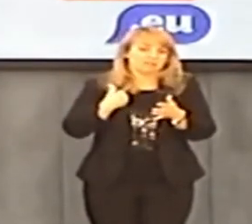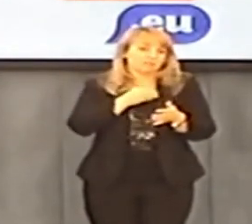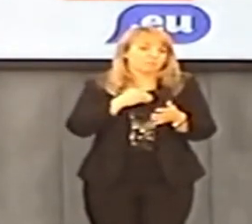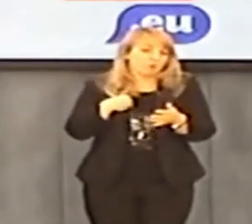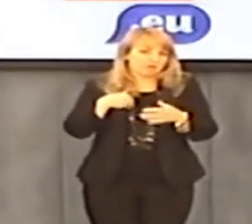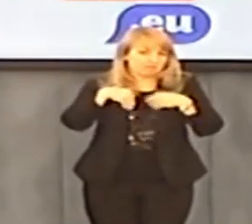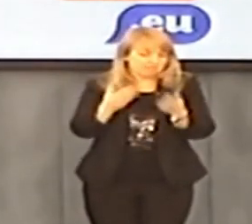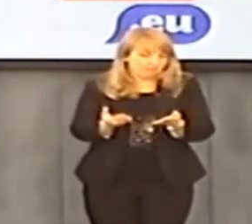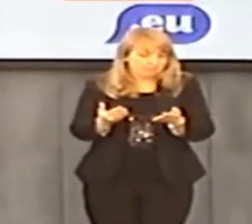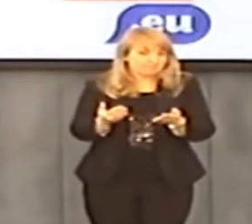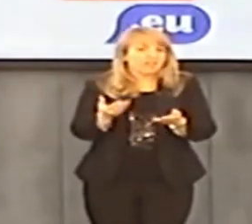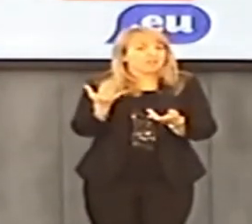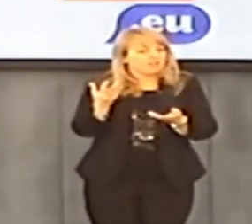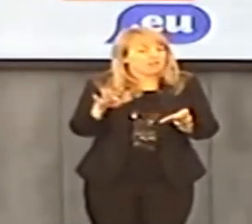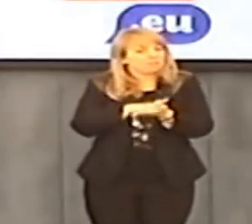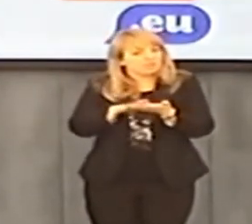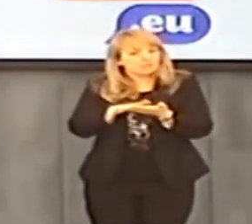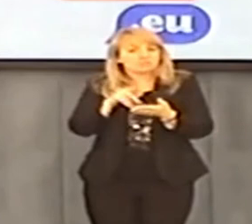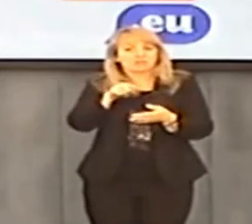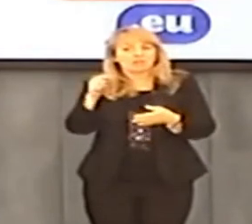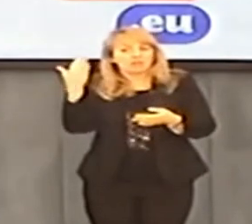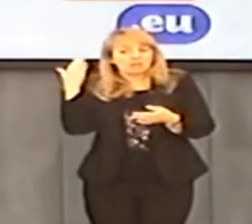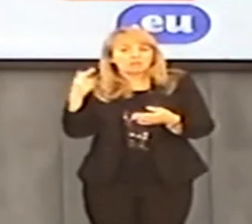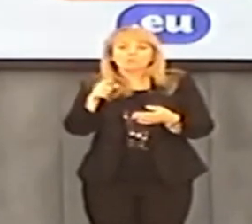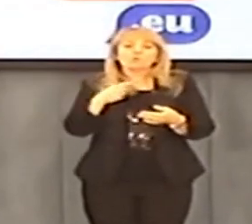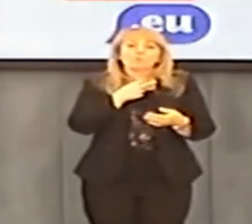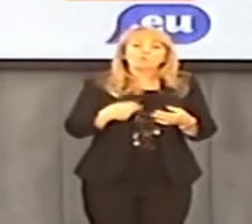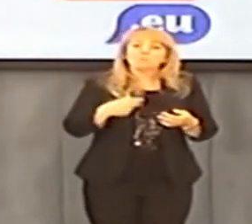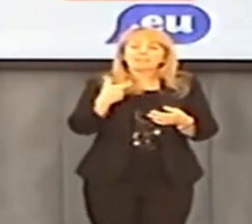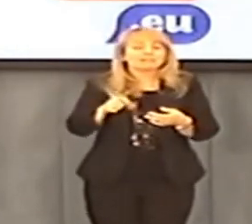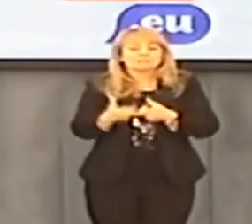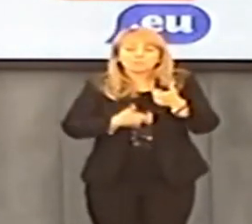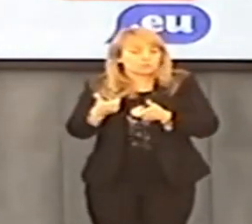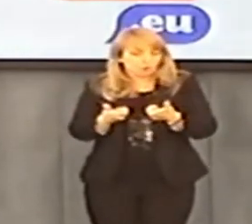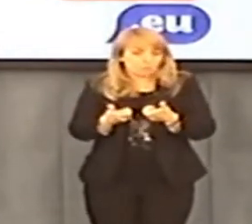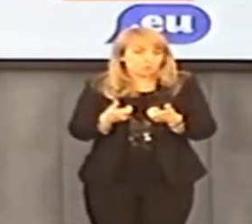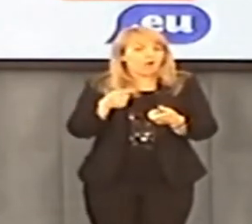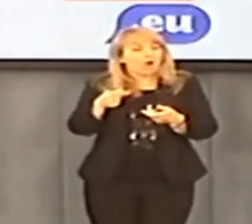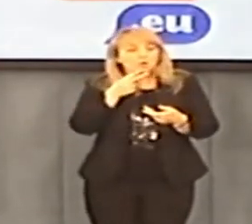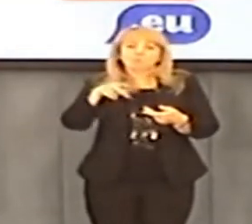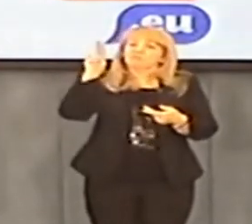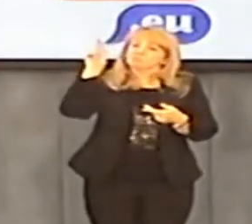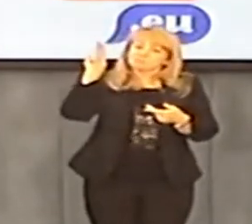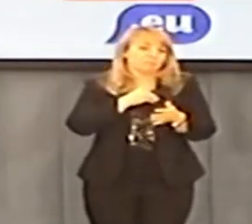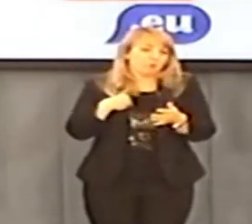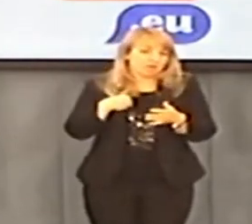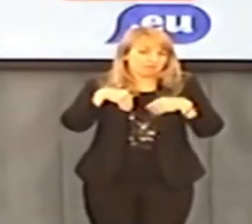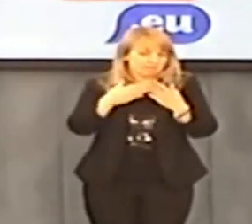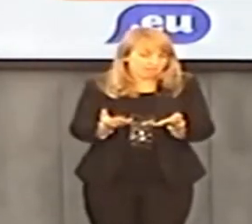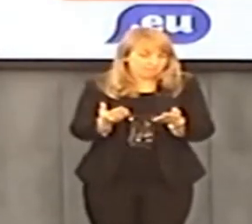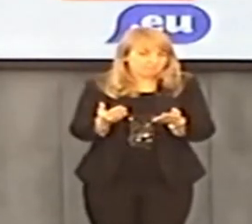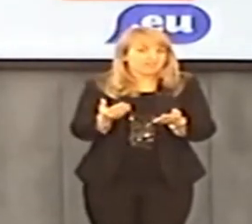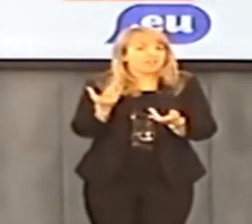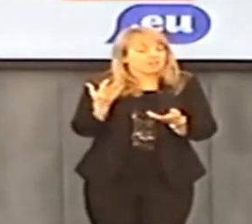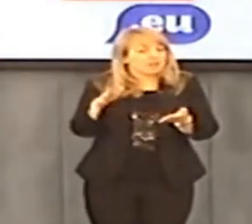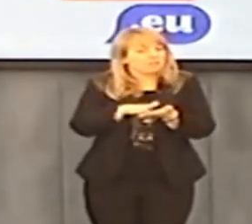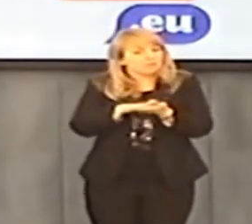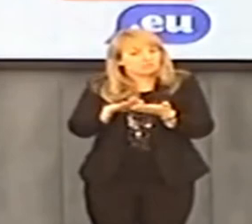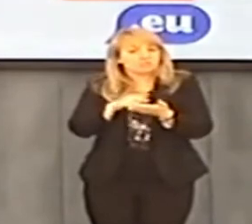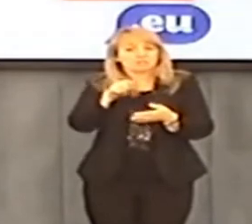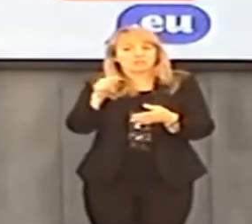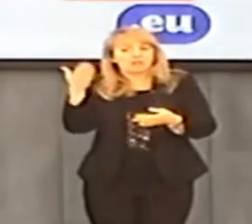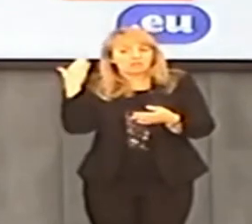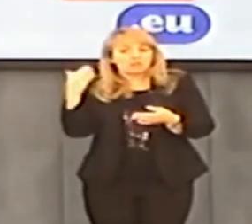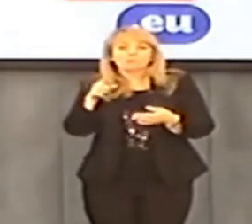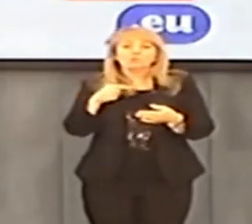Ministrów informacje w sprawie tych zasiłków. Rząd doskonale wiedział, chociażby z mojej interpelacji, ale nie tylko. Wiele miesięcy temu, na